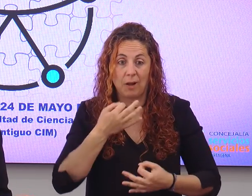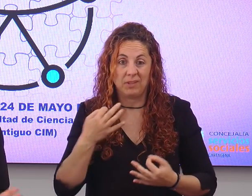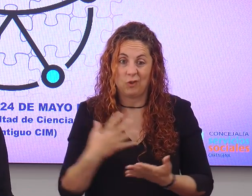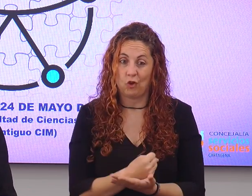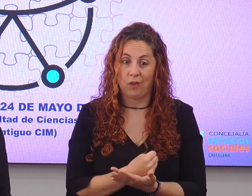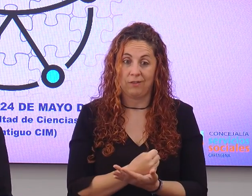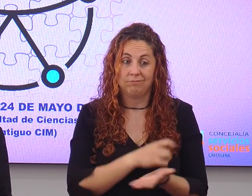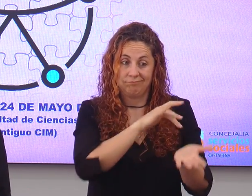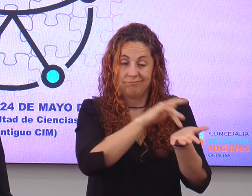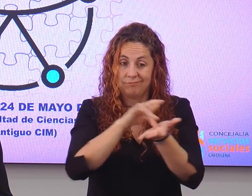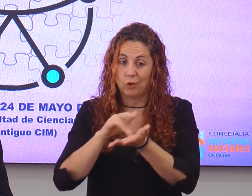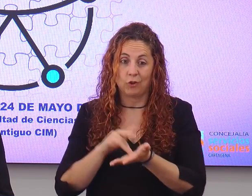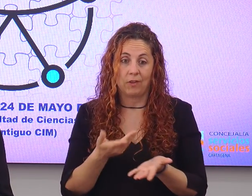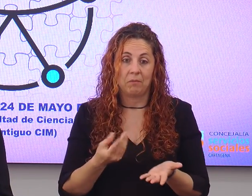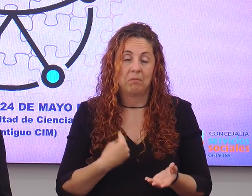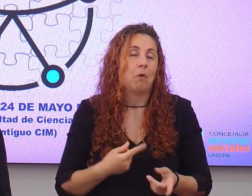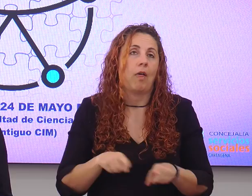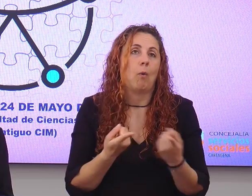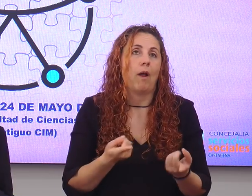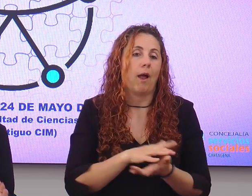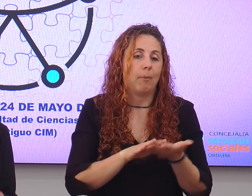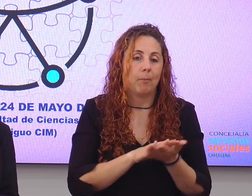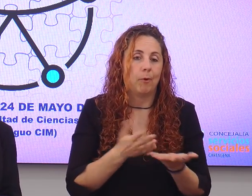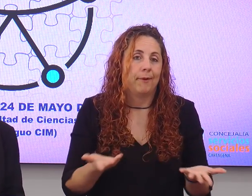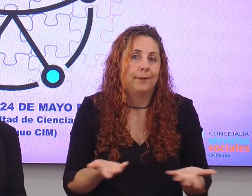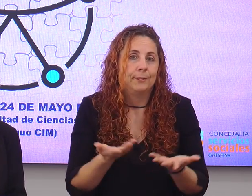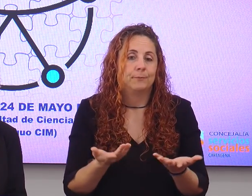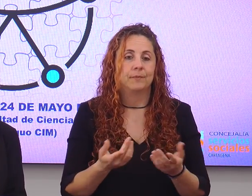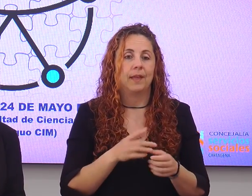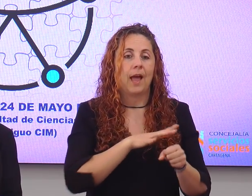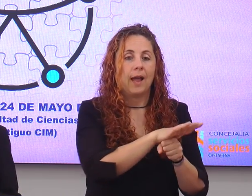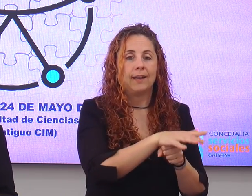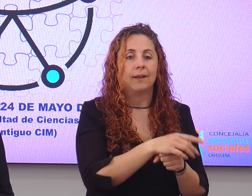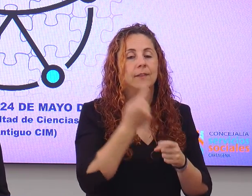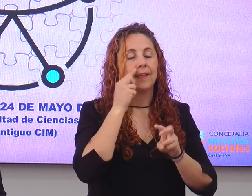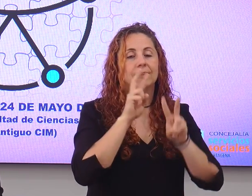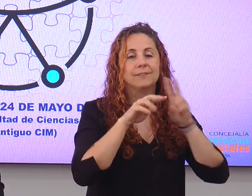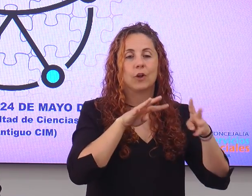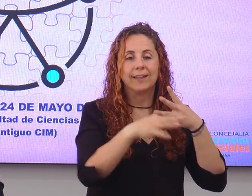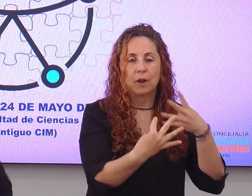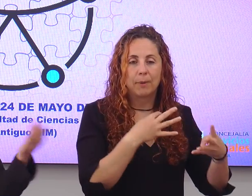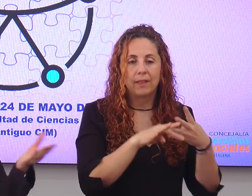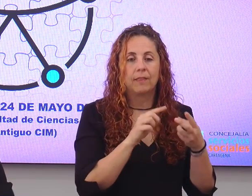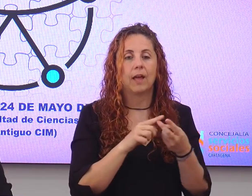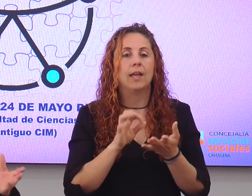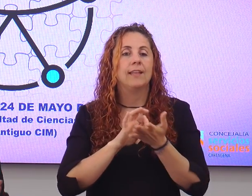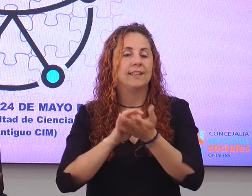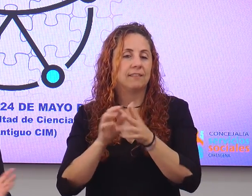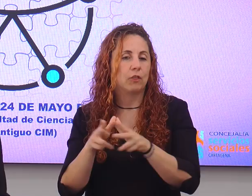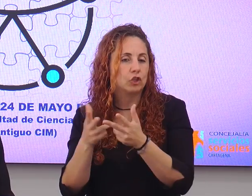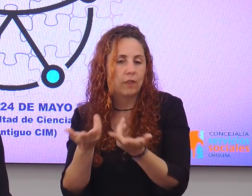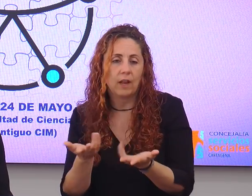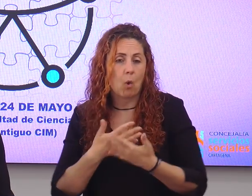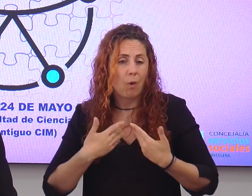son todas, porque son todas. Lo mismo da que hablemos del área de transparencia, que hablemos de los servicios sociales,